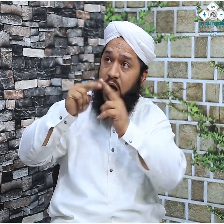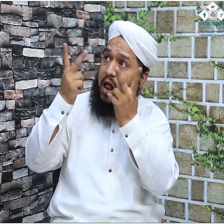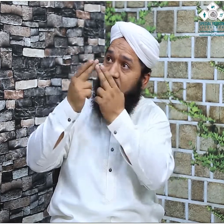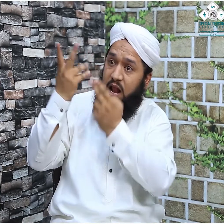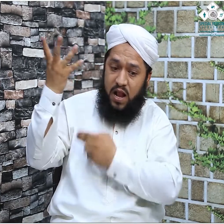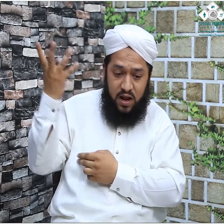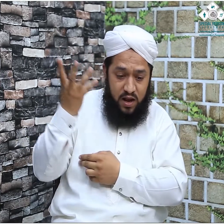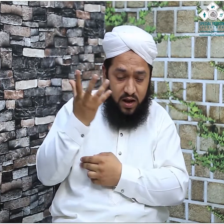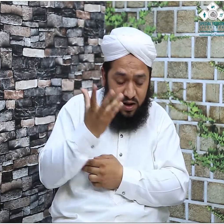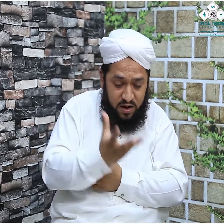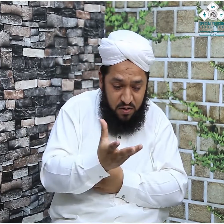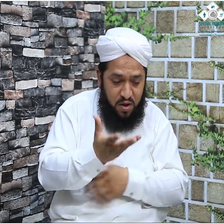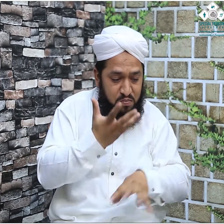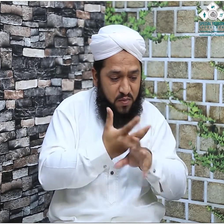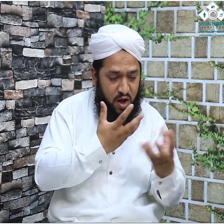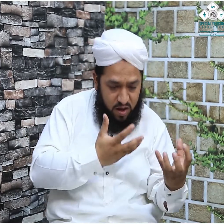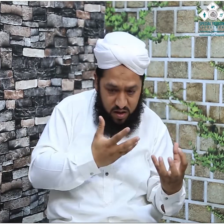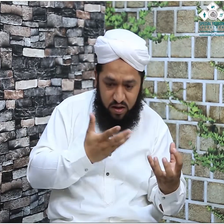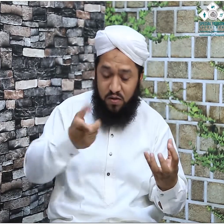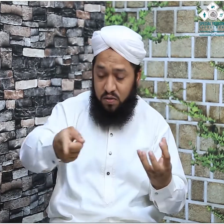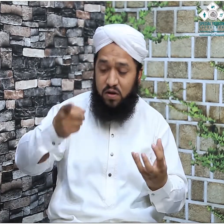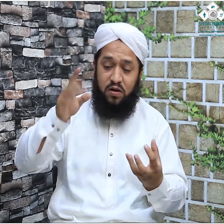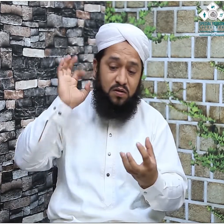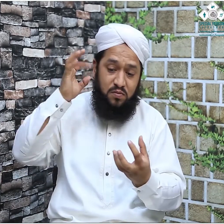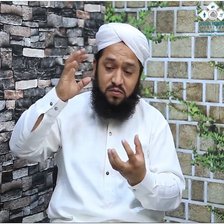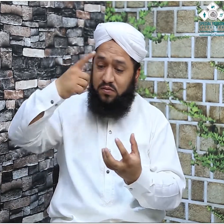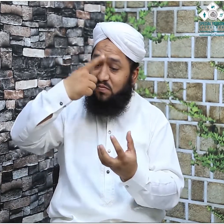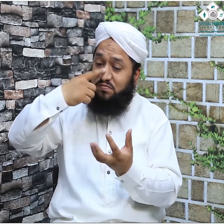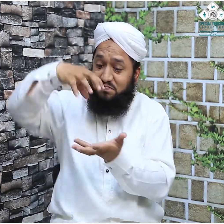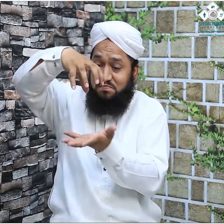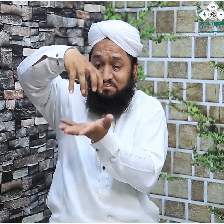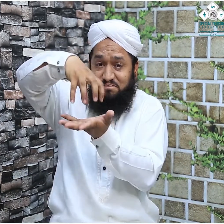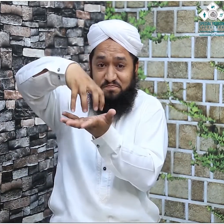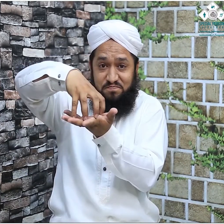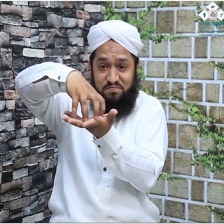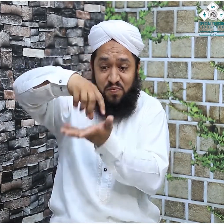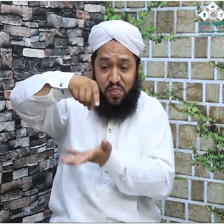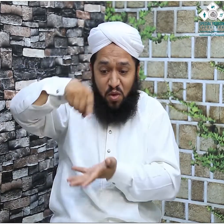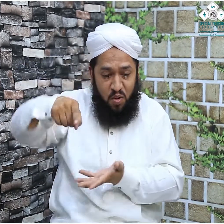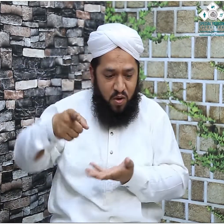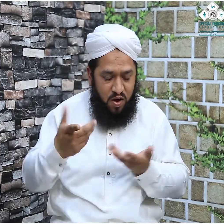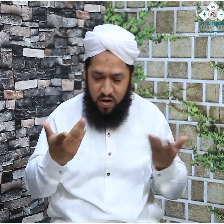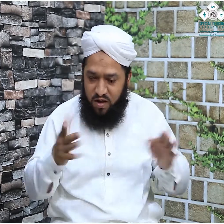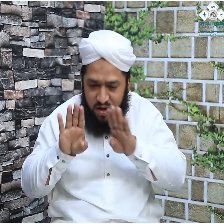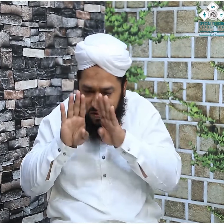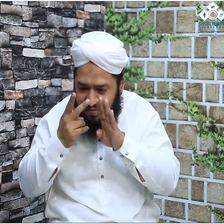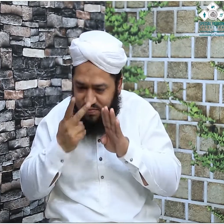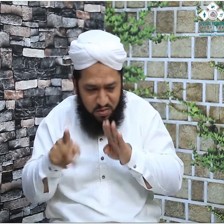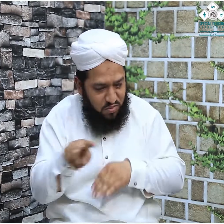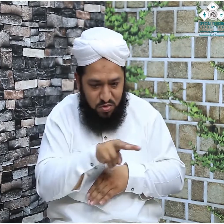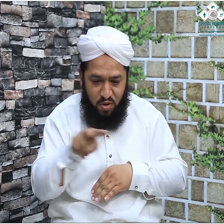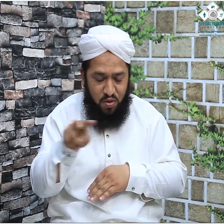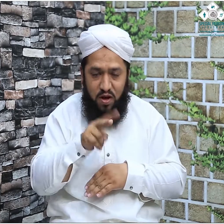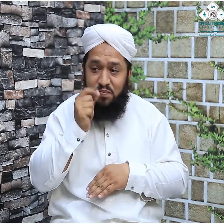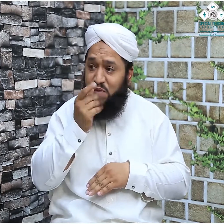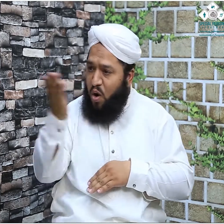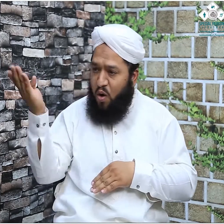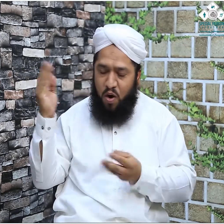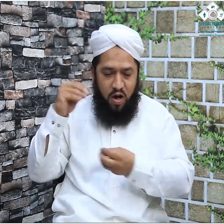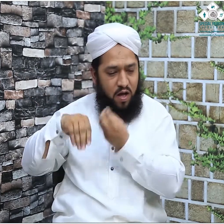زائرین کو جنہوں نے اپنی آنکھوں سے حجرِ اسوط کو اور مقامِ ابراہیم کو دیکھا اور جنہوں نے حجرِ اسوط کو چوما سبحان اللہ ایک اور حدیثِ پاک